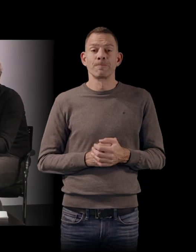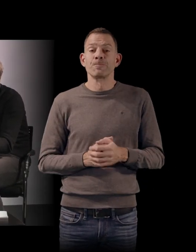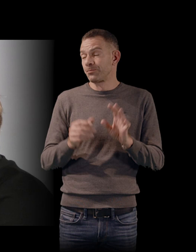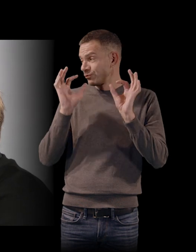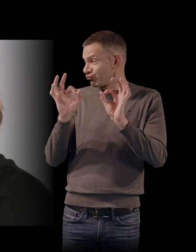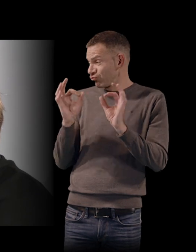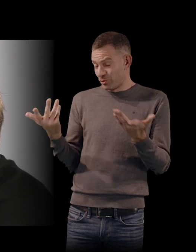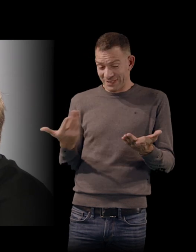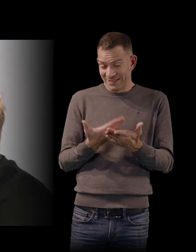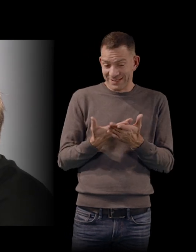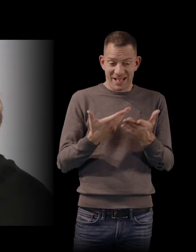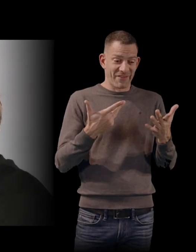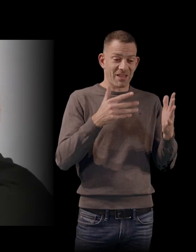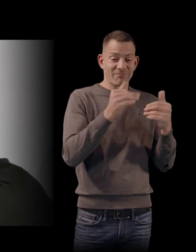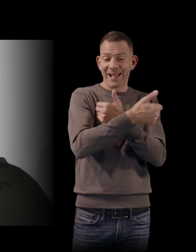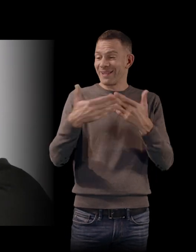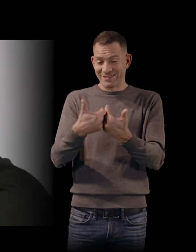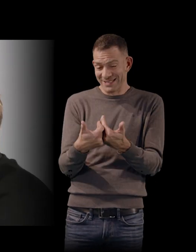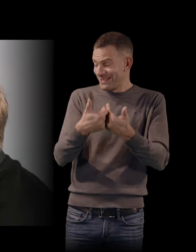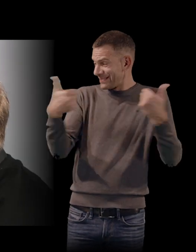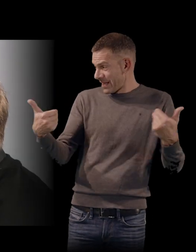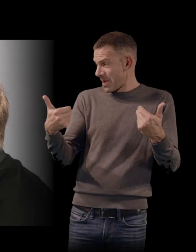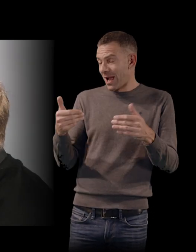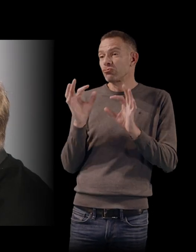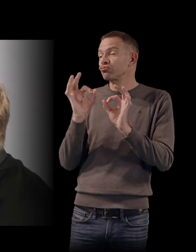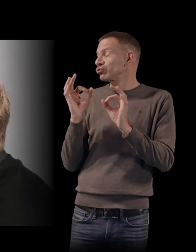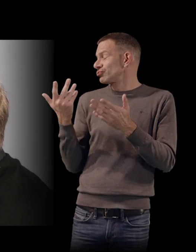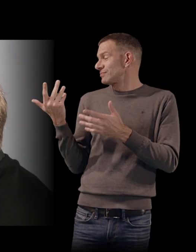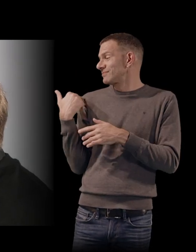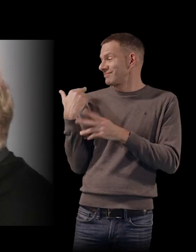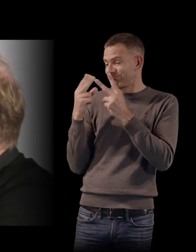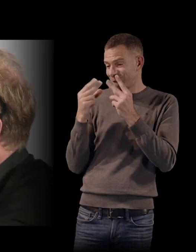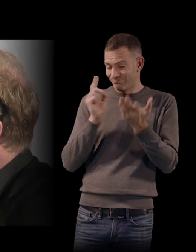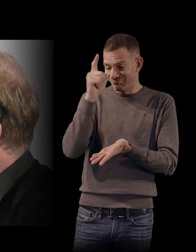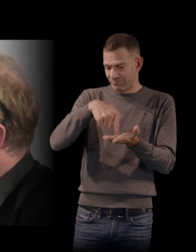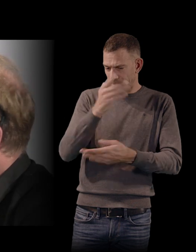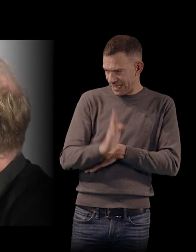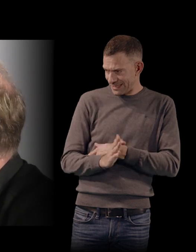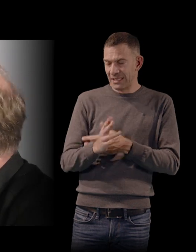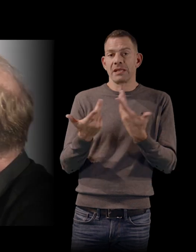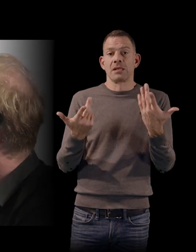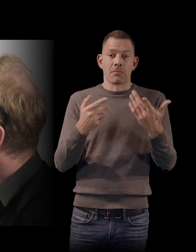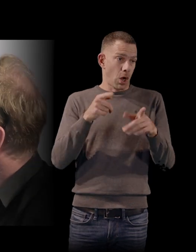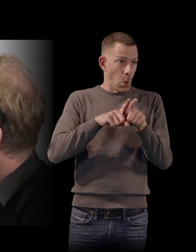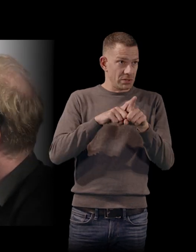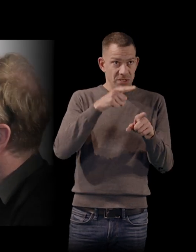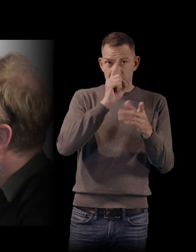ces questions qui sont à l'œuvre que vous avez évoquées au Brésil, elles sont à l'œuvre aux États-Unis. C'est un temps de